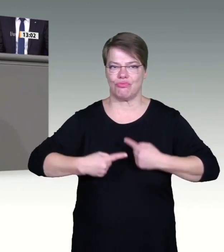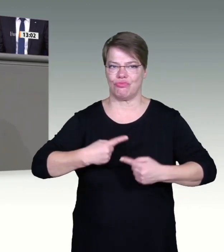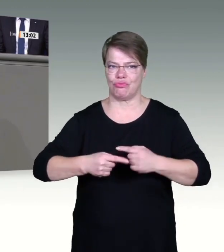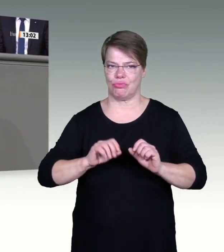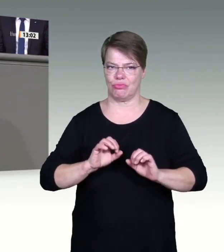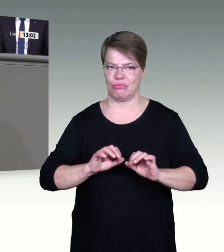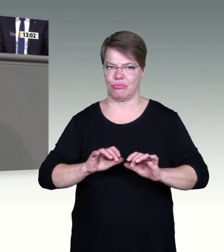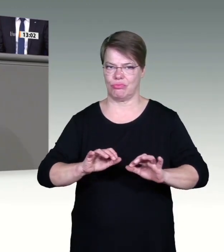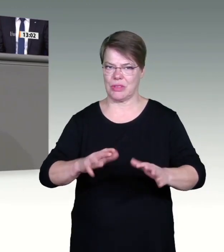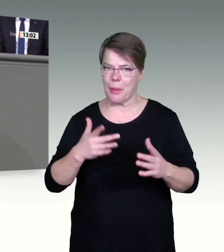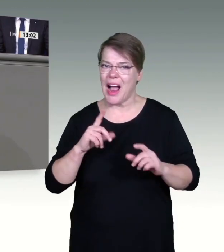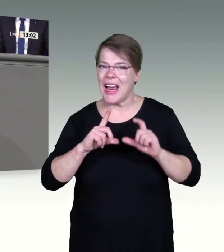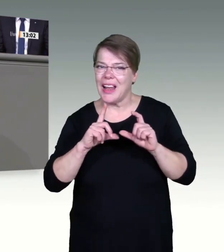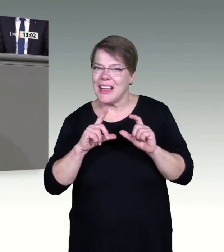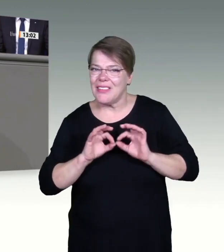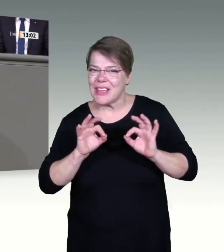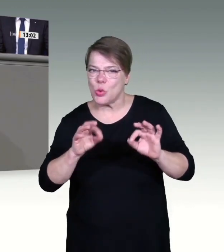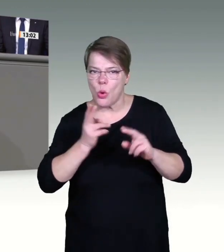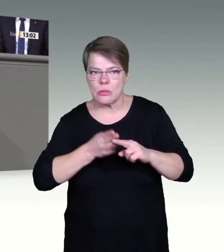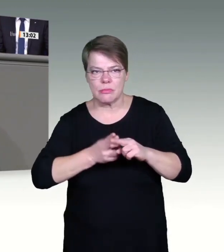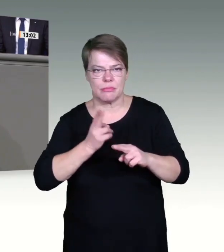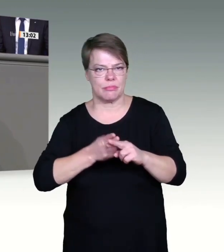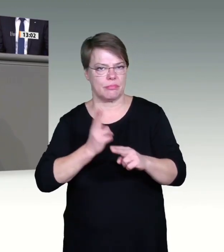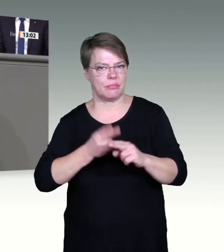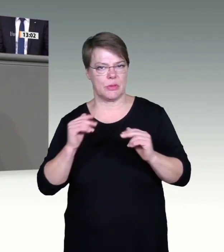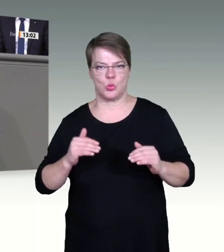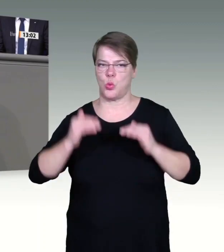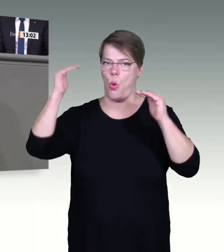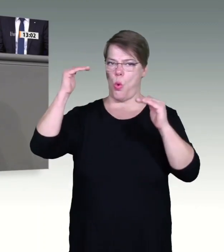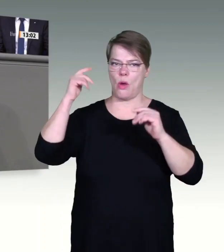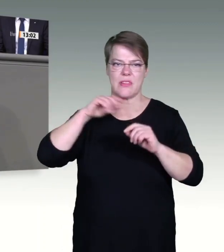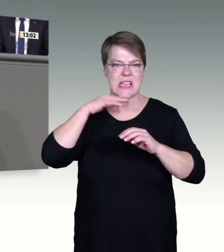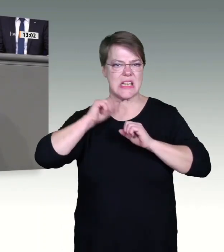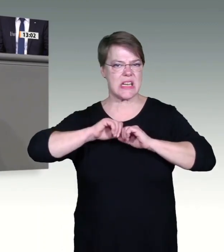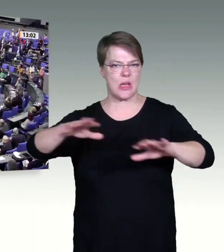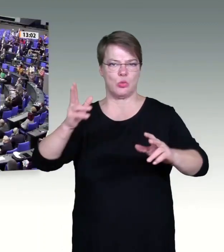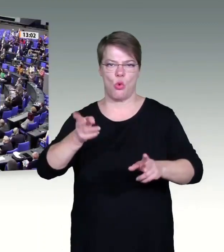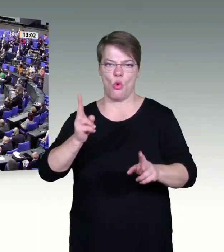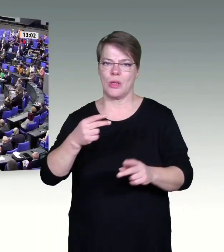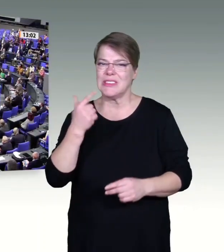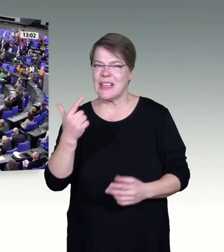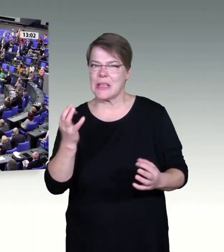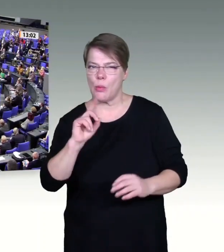Gesundheitssystem wieder resilienter aufzustellen. Der zweite Grund, und auch das ist schon angesprochen worden,